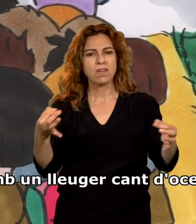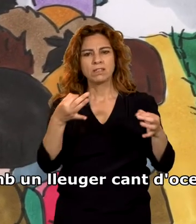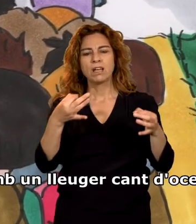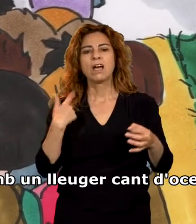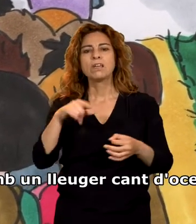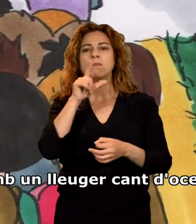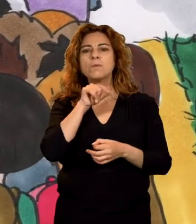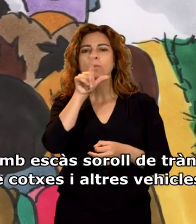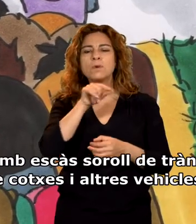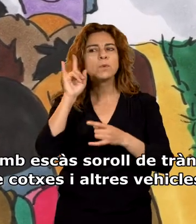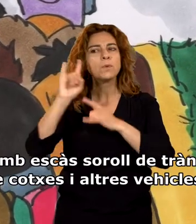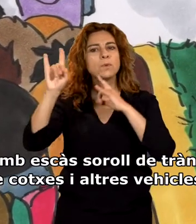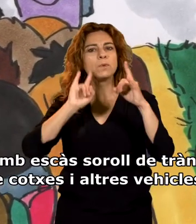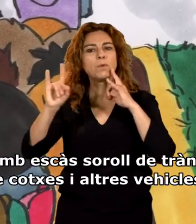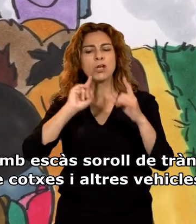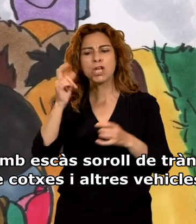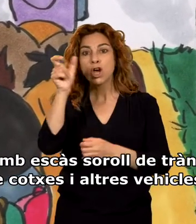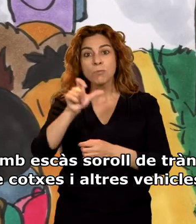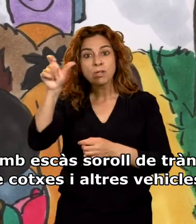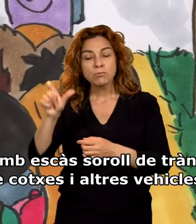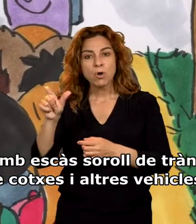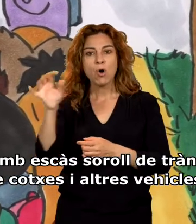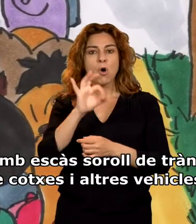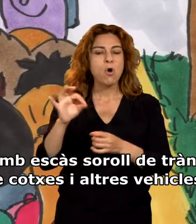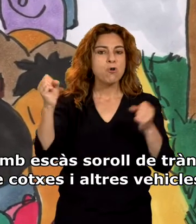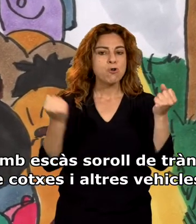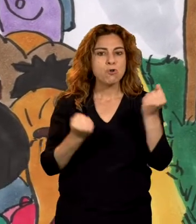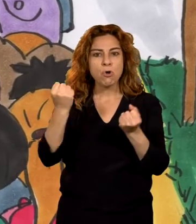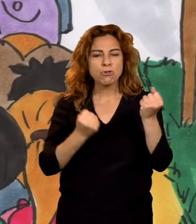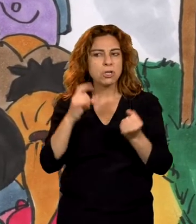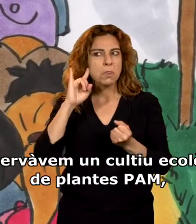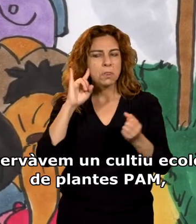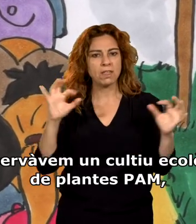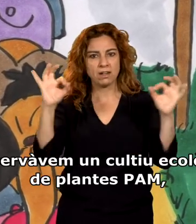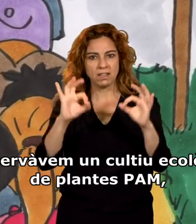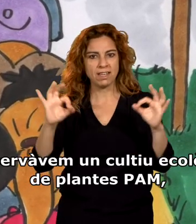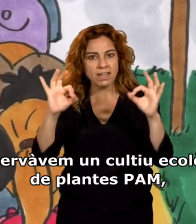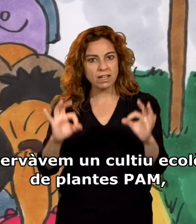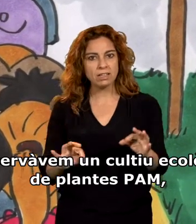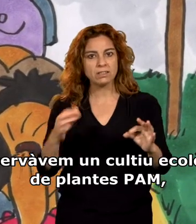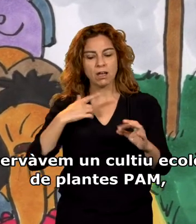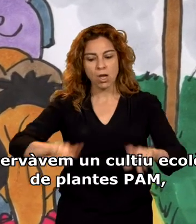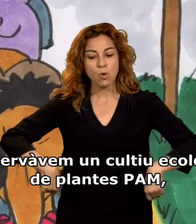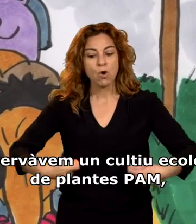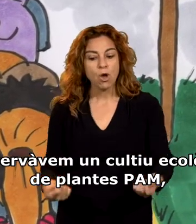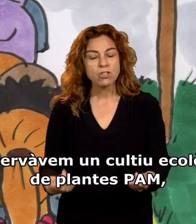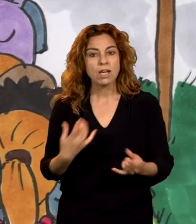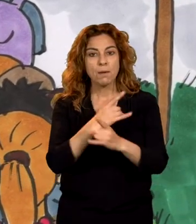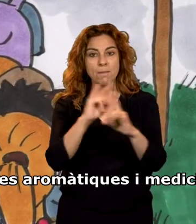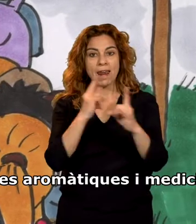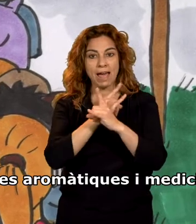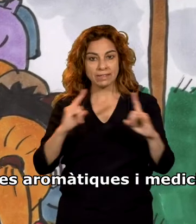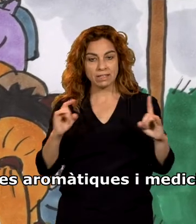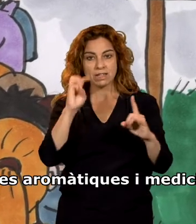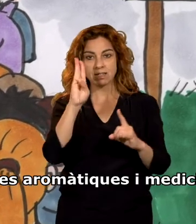amb un lleuger cant d'ocells i amb escàs soroll de trànsit de cotxes i altres vehicles. Observàvem un cultiu ecològic de plantes pam,